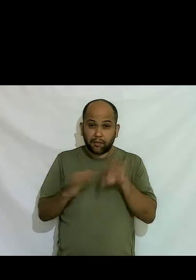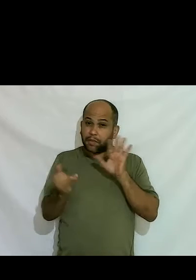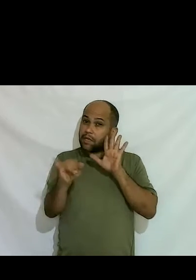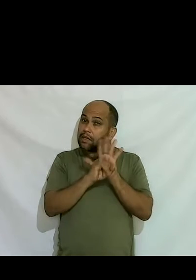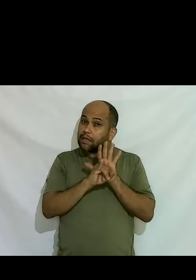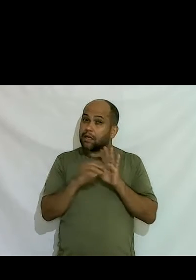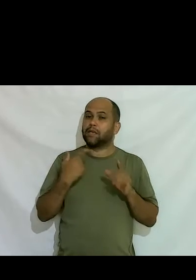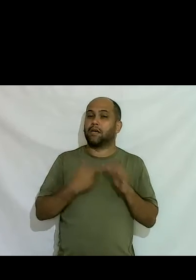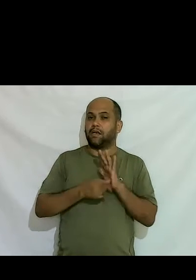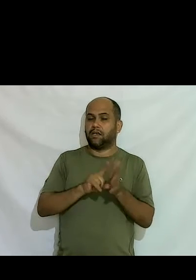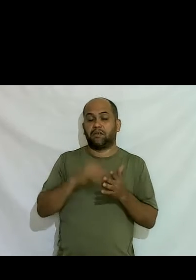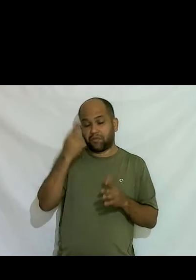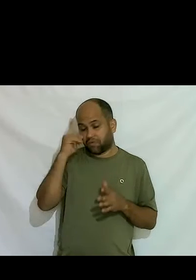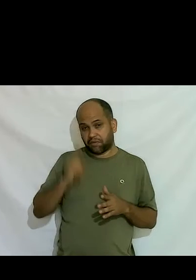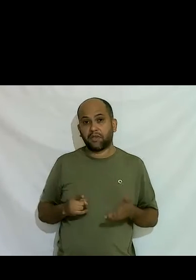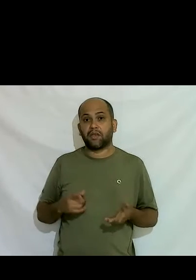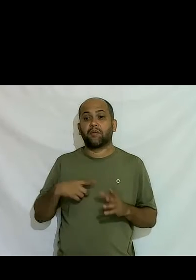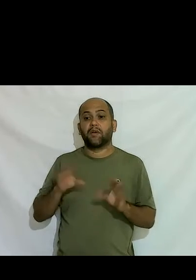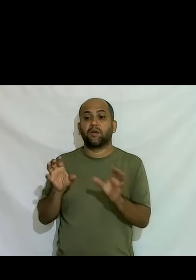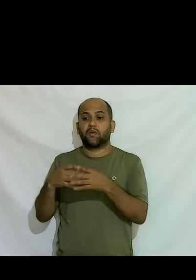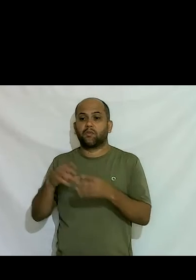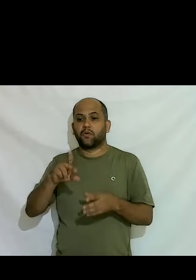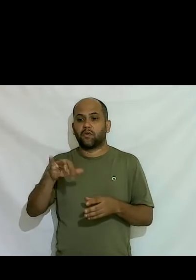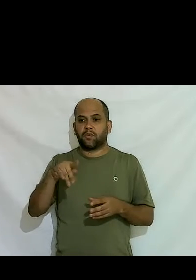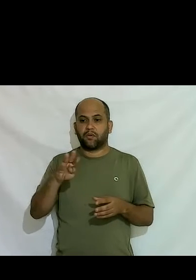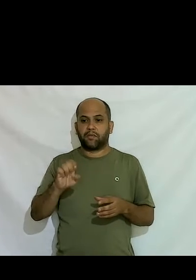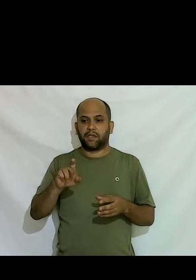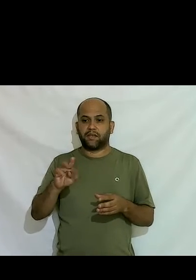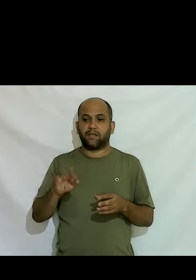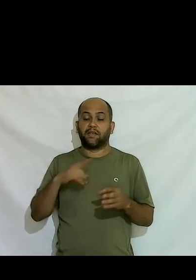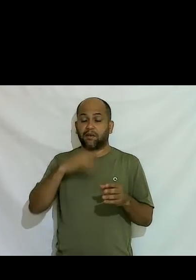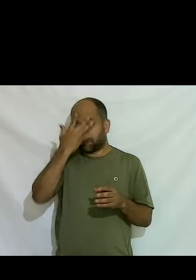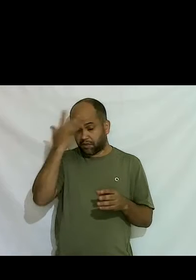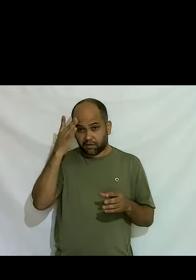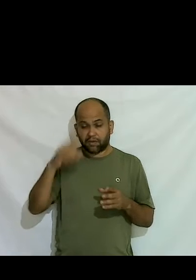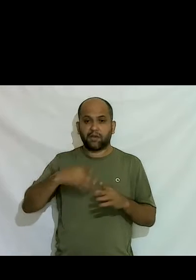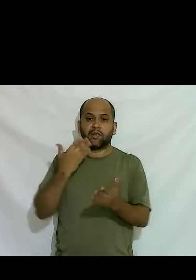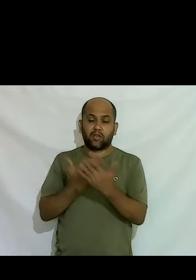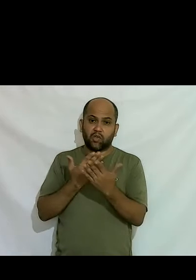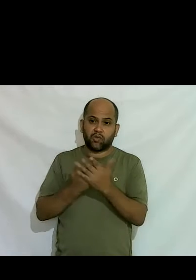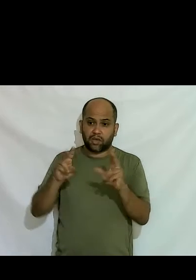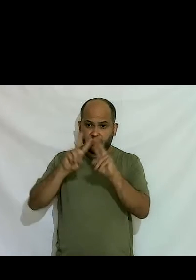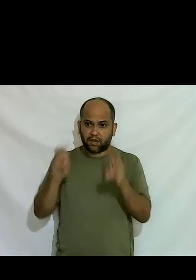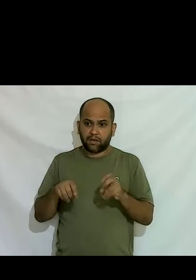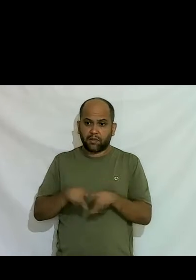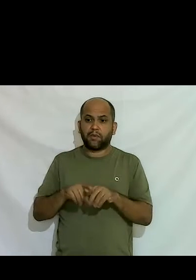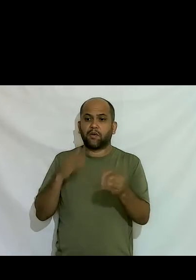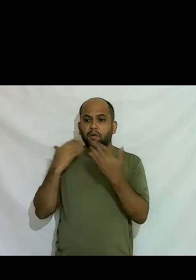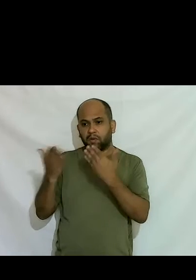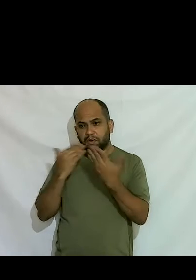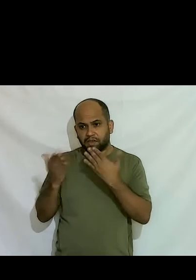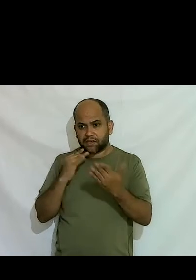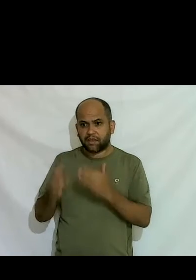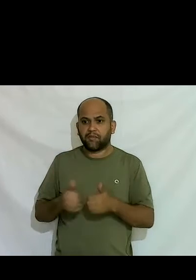muito poucas pesquisas mas nesse grupo de crossdressers tinha algumas pessoas estudiosas também do assunto com as quais eu comecei a conversar mais